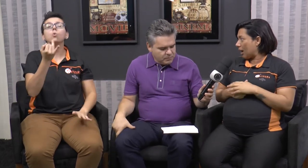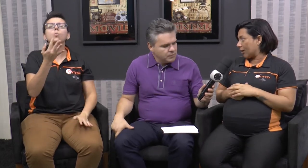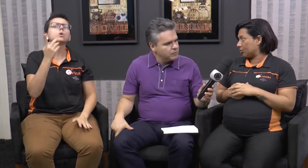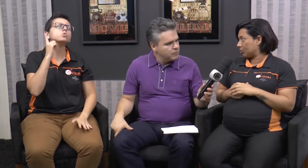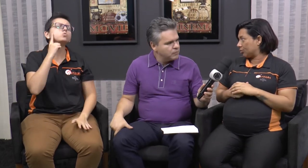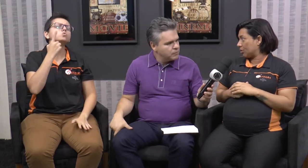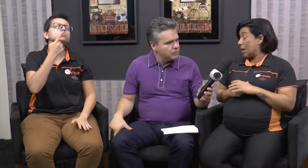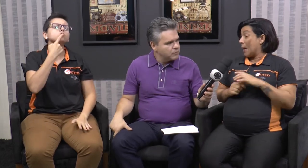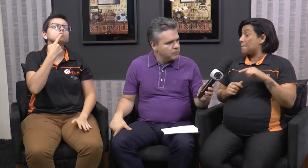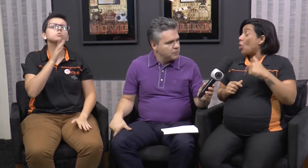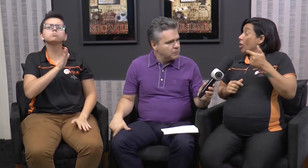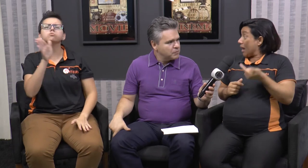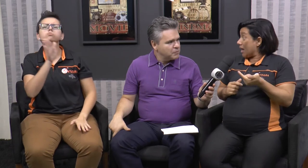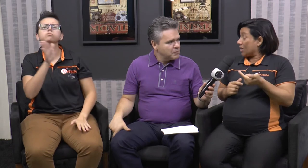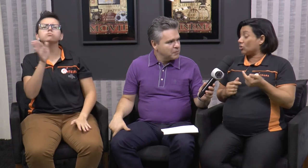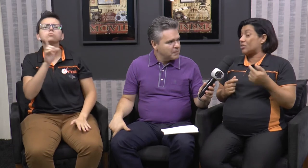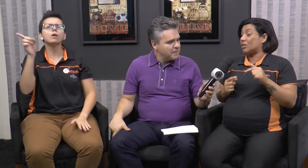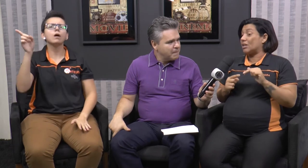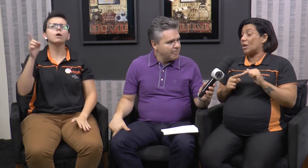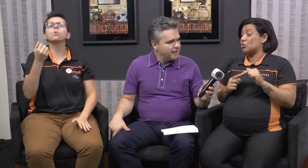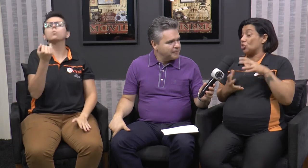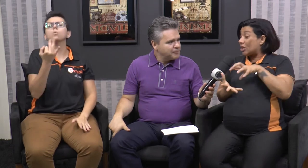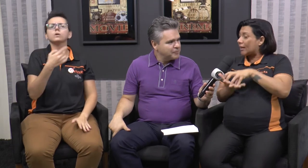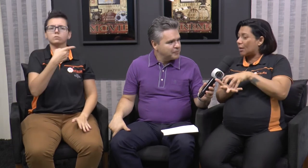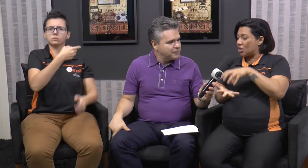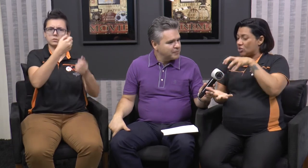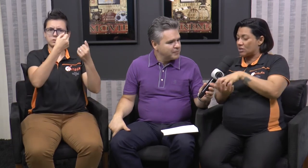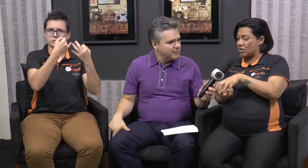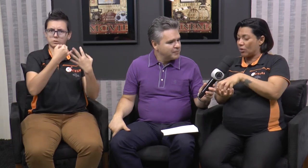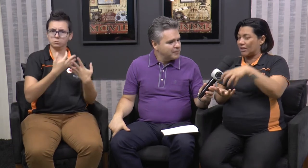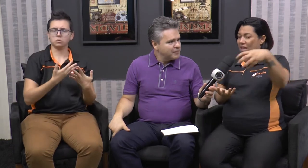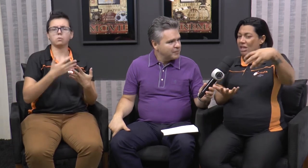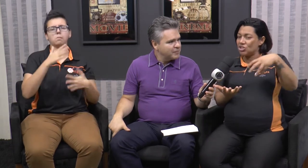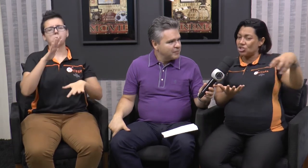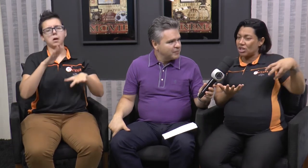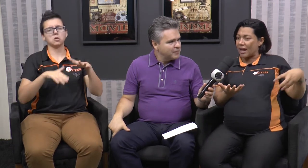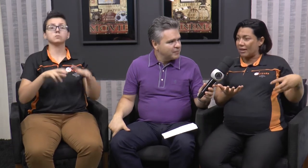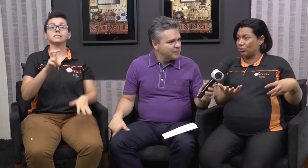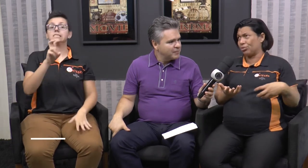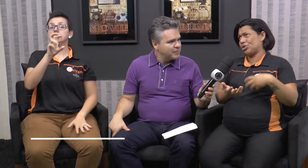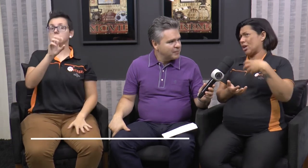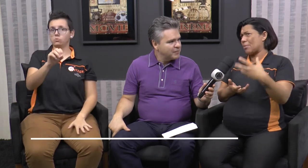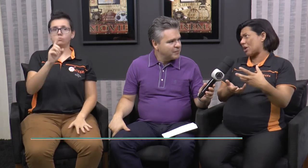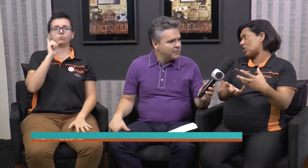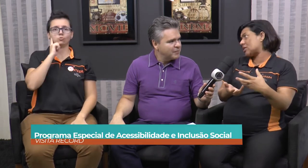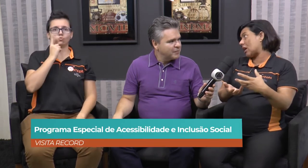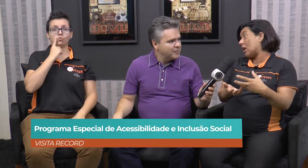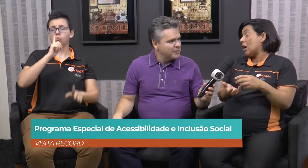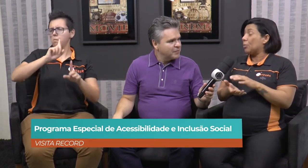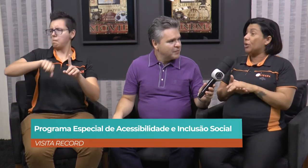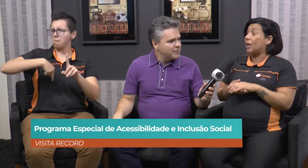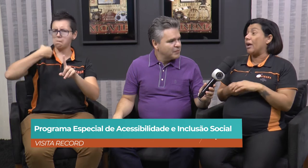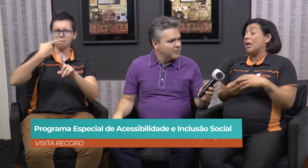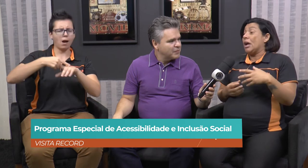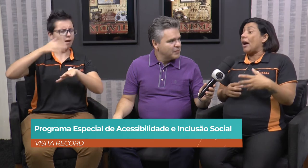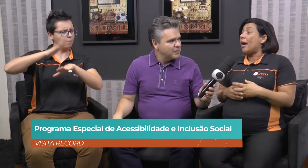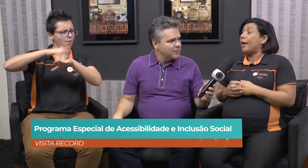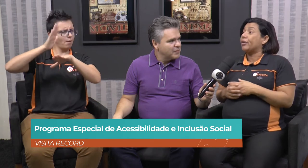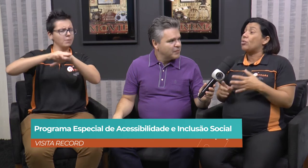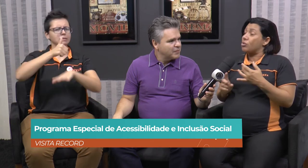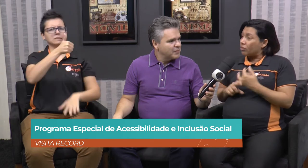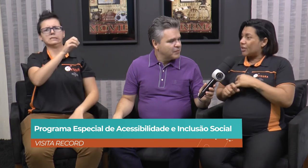matriculados. Porém, nós atendemos diretamente esses 50. Indireto, chega a mais de 100. Por quê?